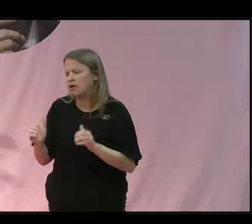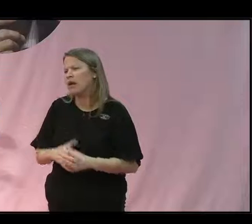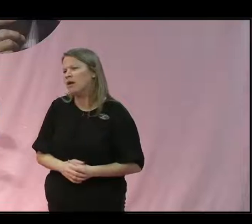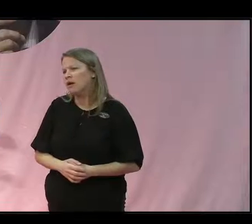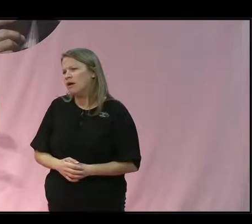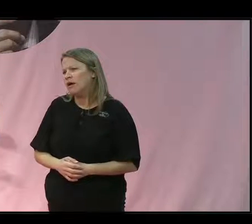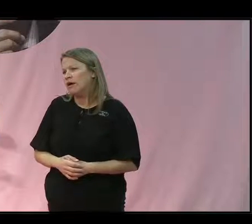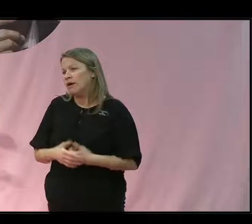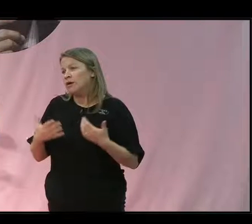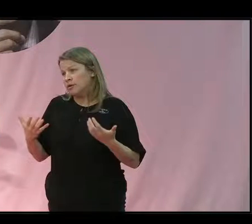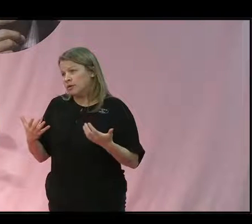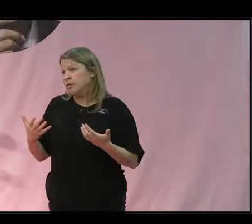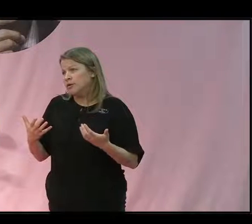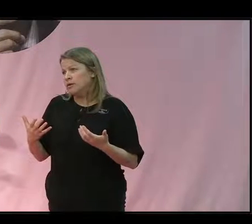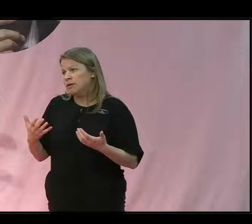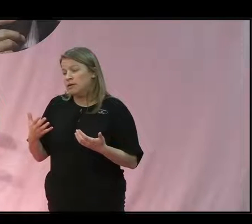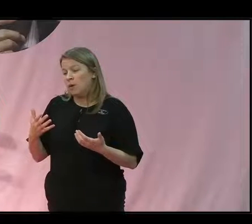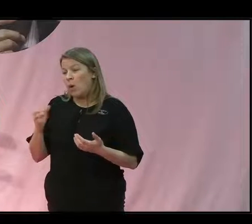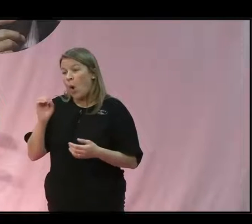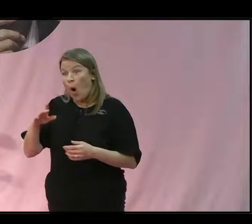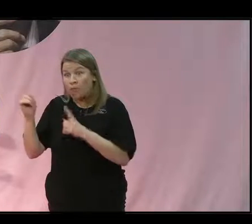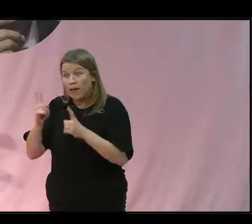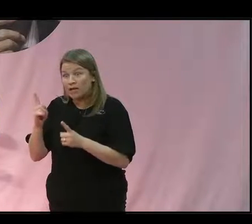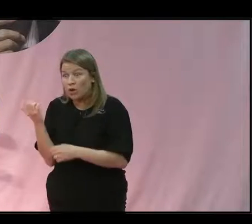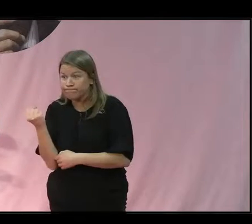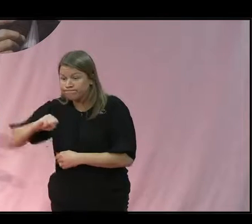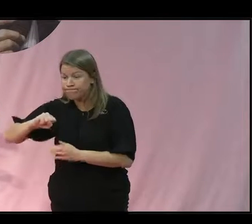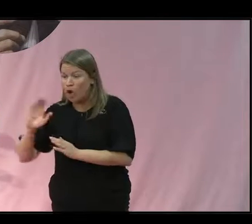Man bötfällde människor som avskogade illegalt.